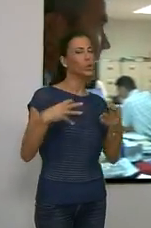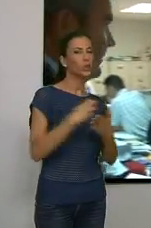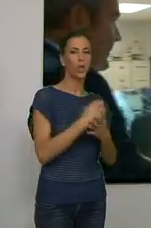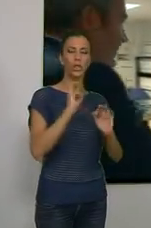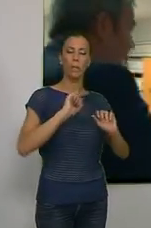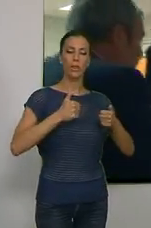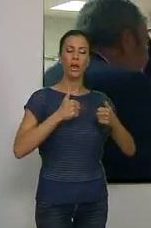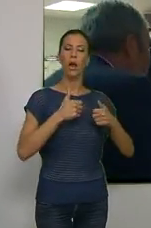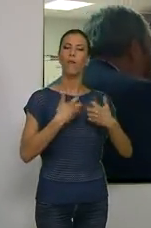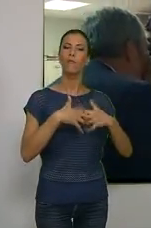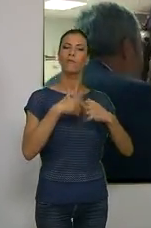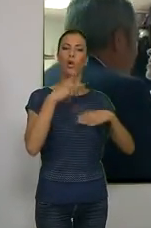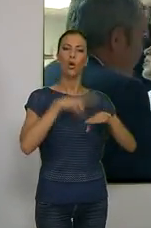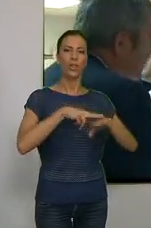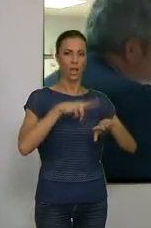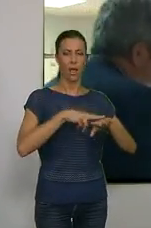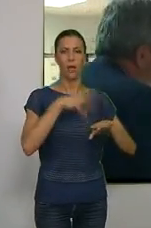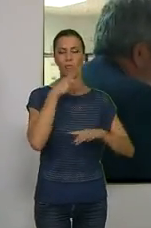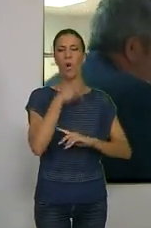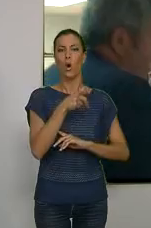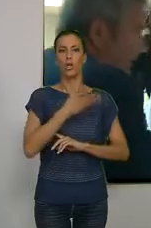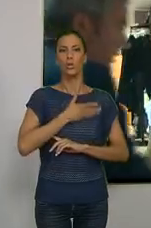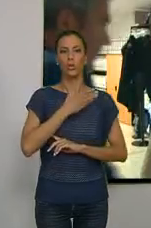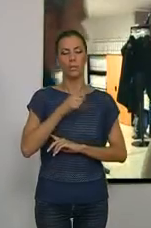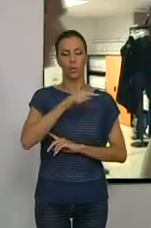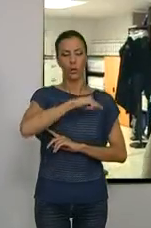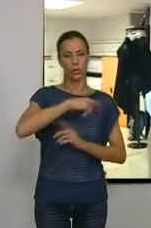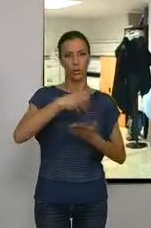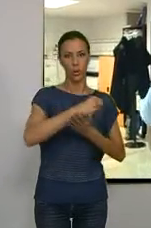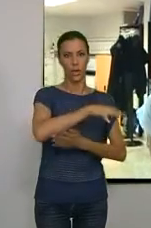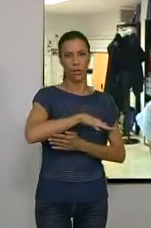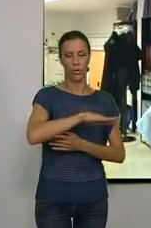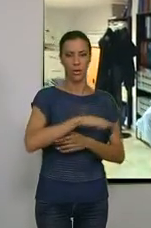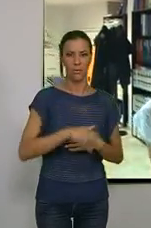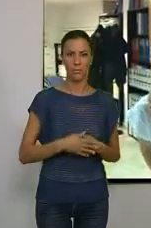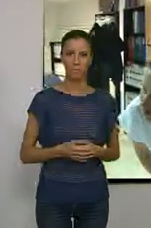todos los concejales nombrados por los ayuntamientos del litorado.